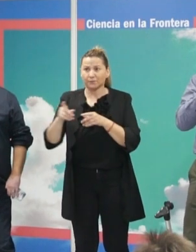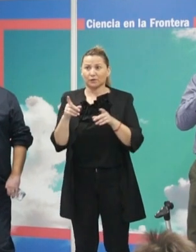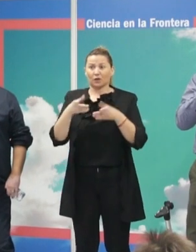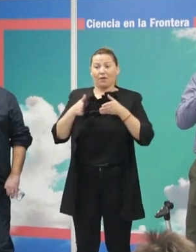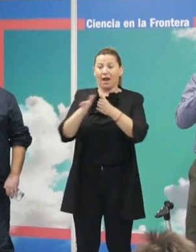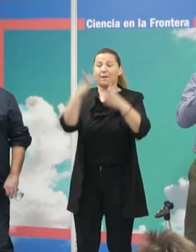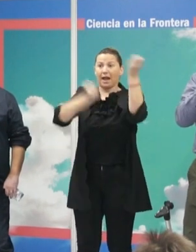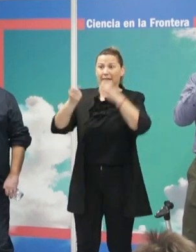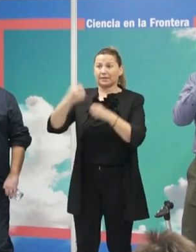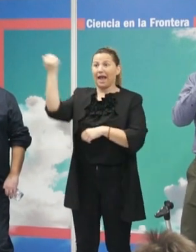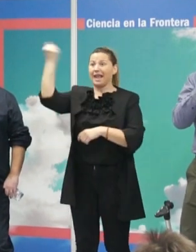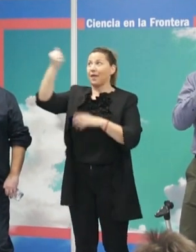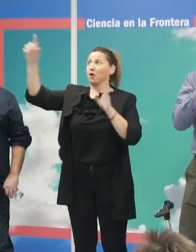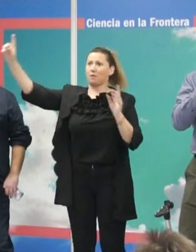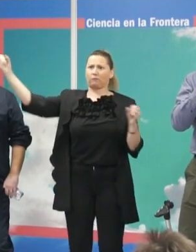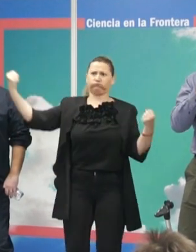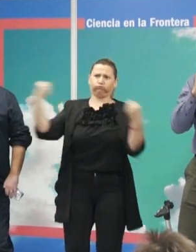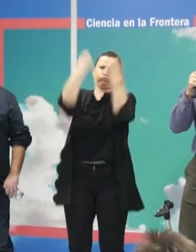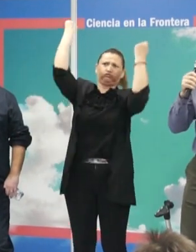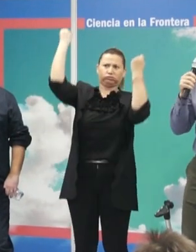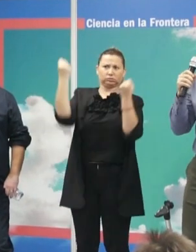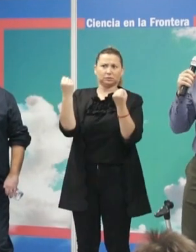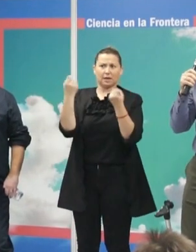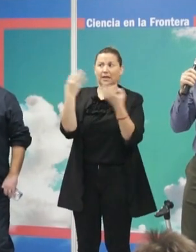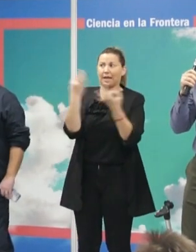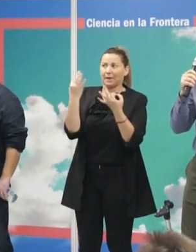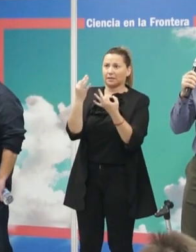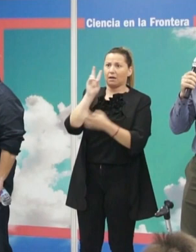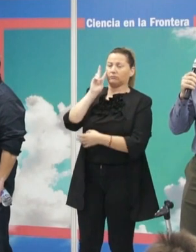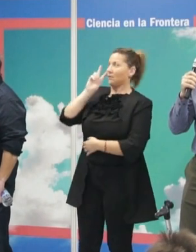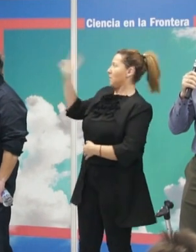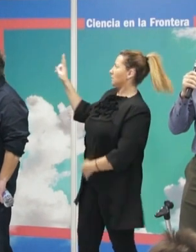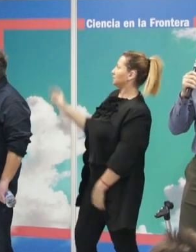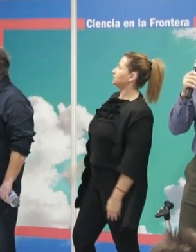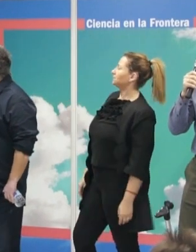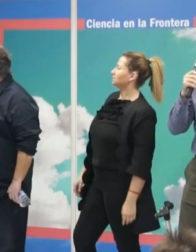colisionarán. ¿Qué se producirá cuando choque? Si le das, lo averiguamos.